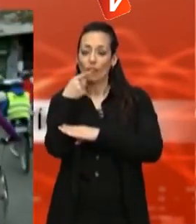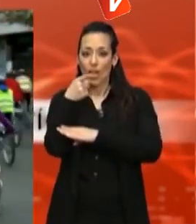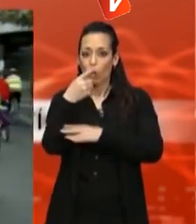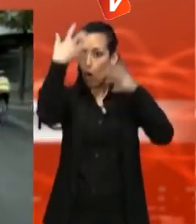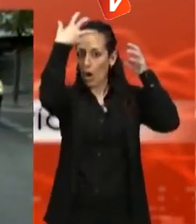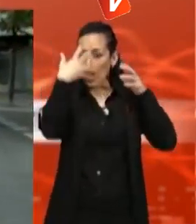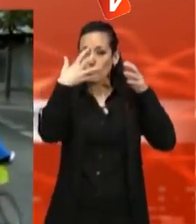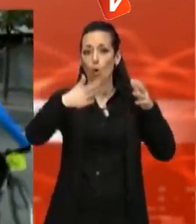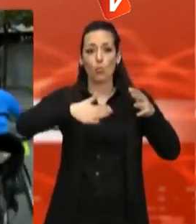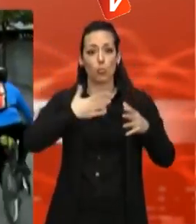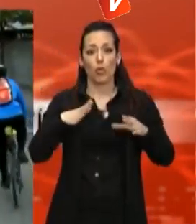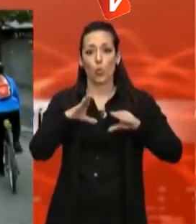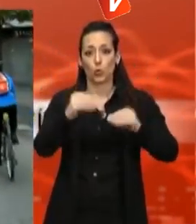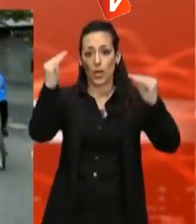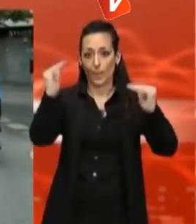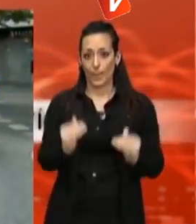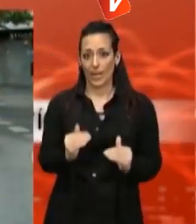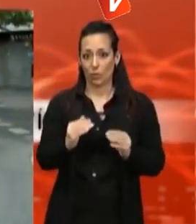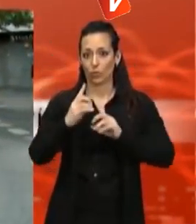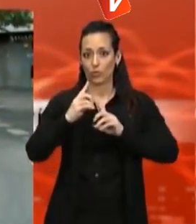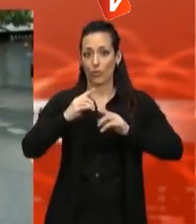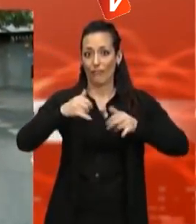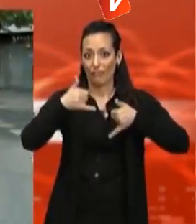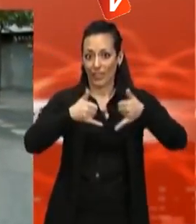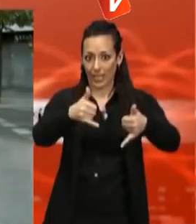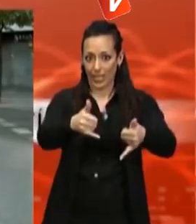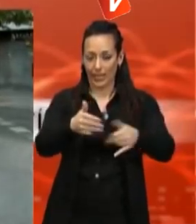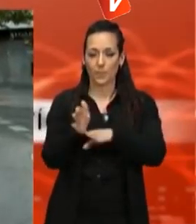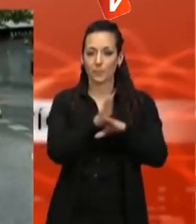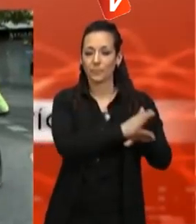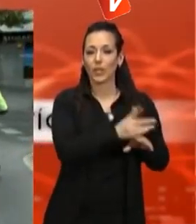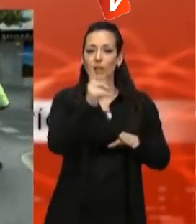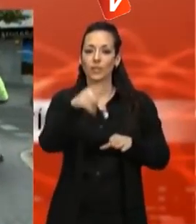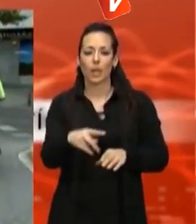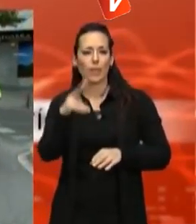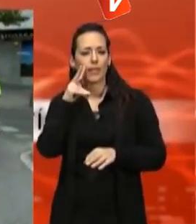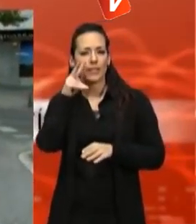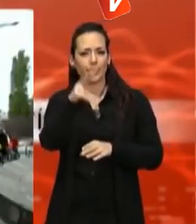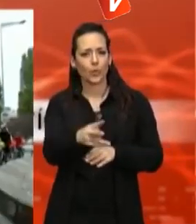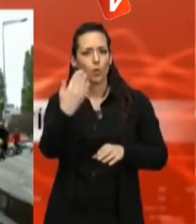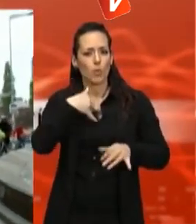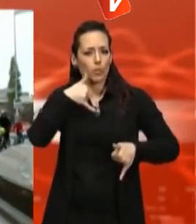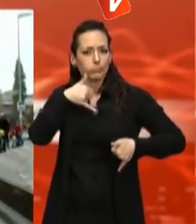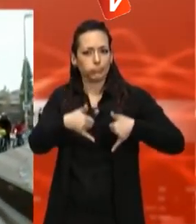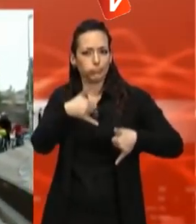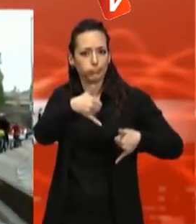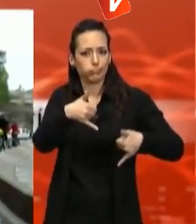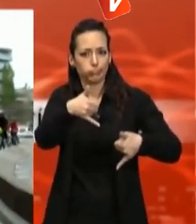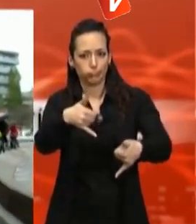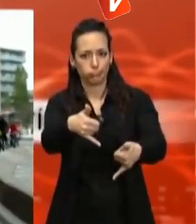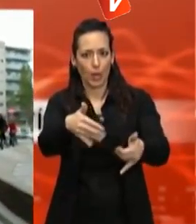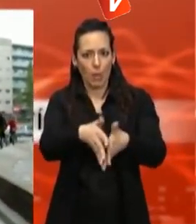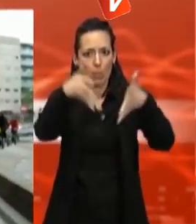transport. Segons la Red de Ciudades por la Bicicleta, s'ha comprovat que el major nombre de ciclistes circulant més gran és la seva seguretat.